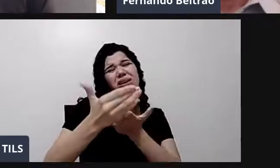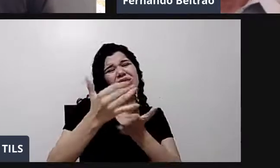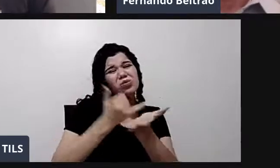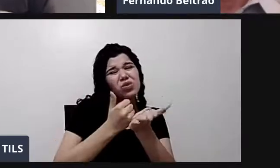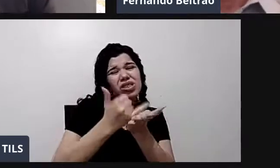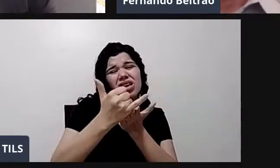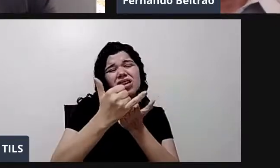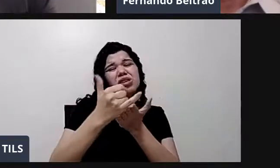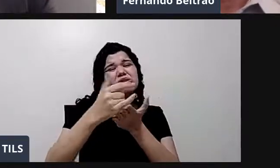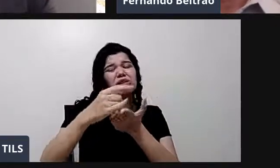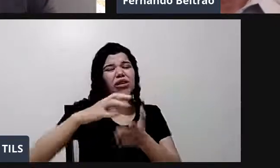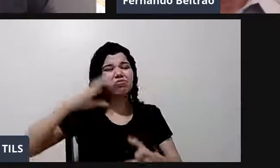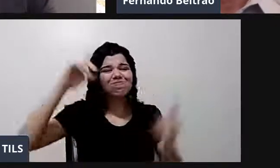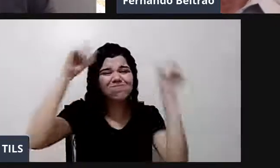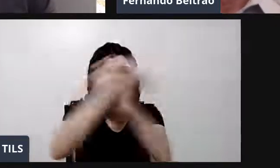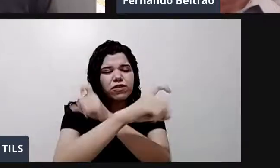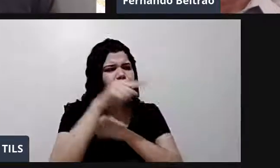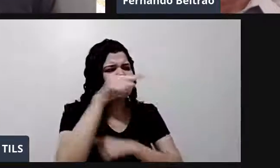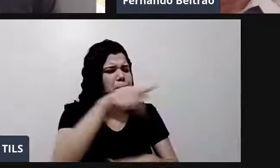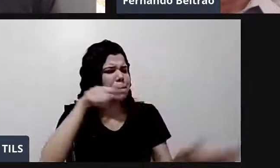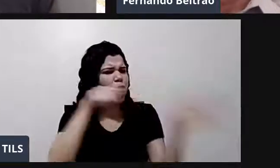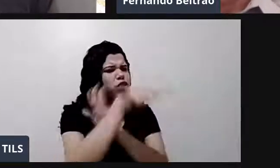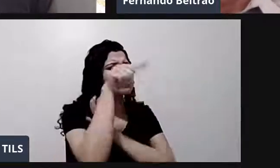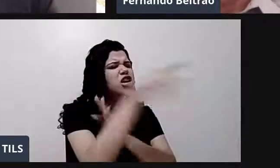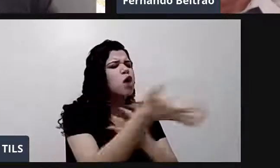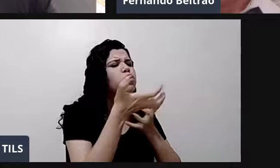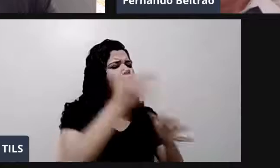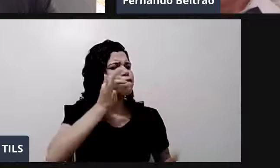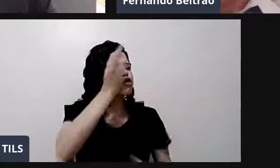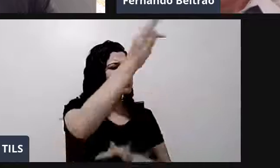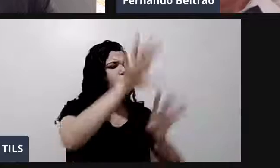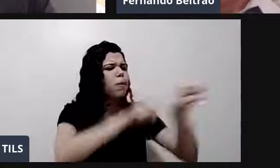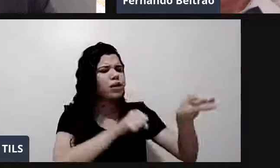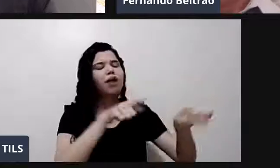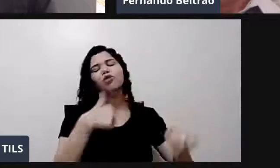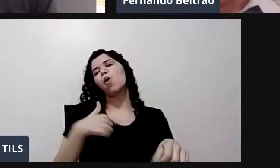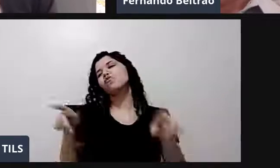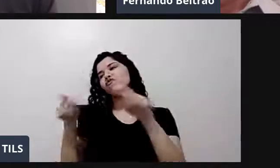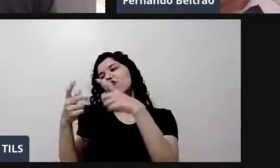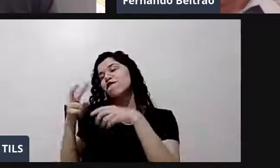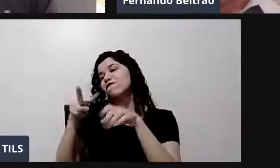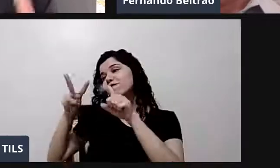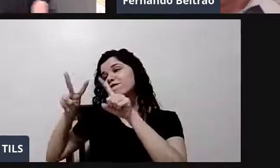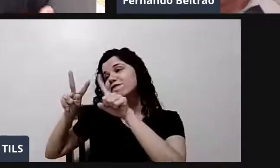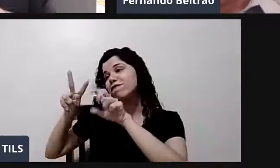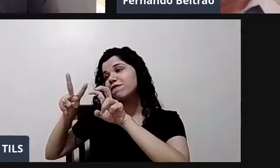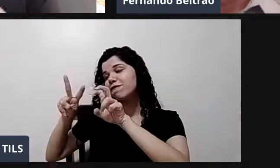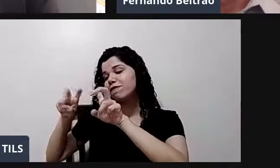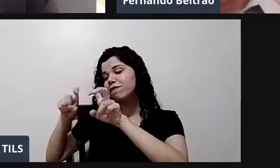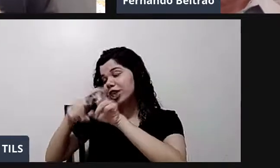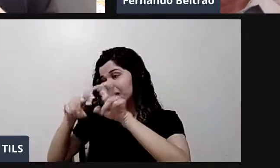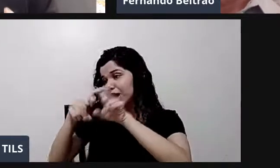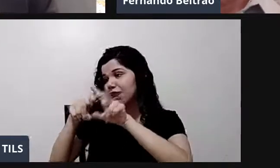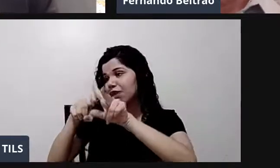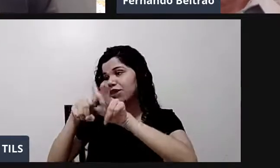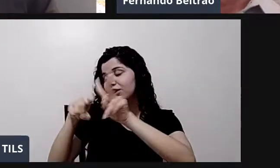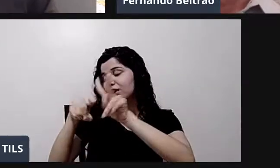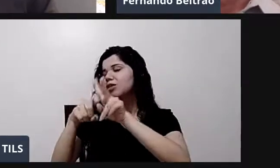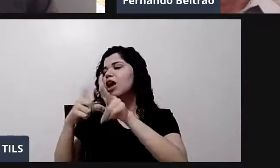com ela. Tu quer ser o quê no futuro? Ela disse. Eu quero ser veterinária. Então, vamos combinar. Tu vai ter que passar todos os anos. Eu vou te acompanhar no ensino fundamental, no ensino